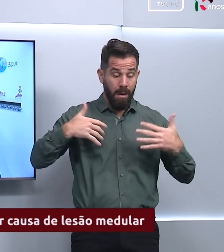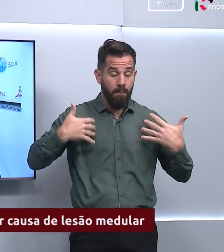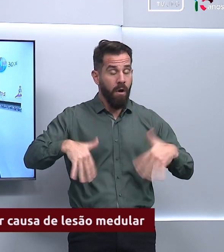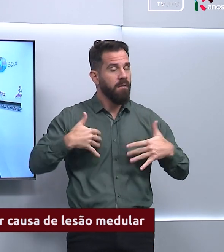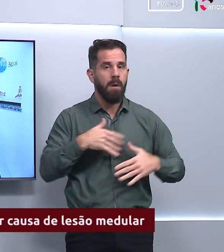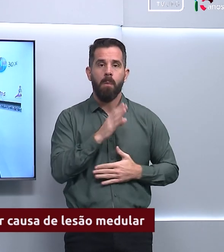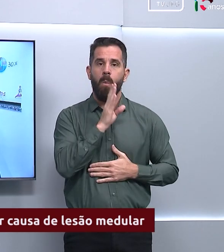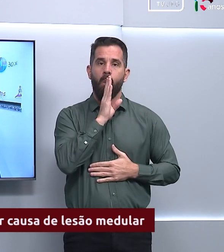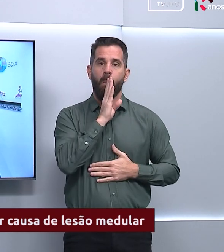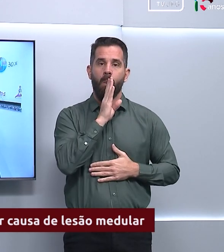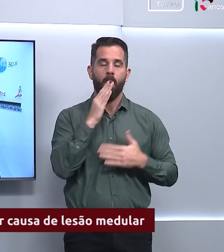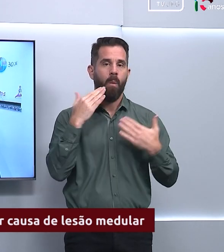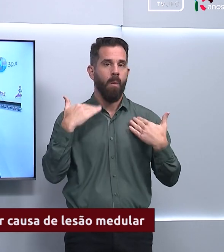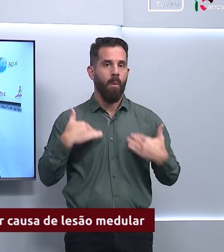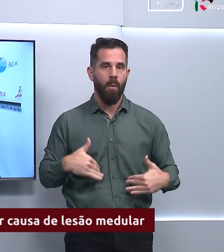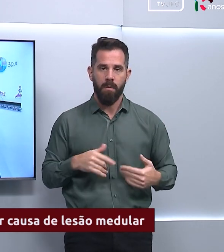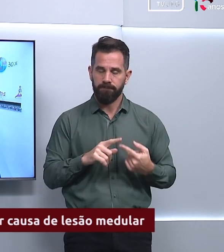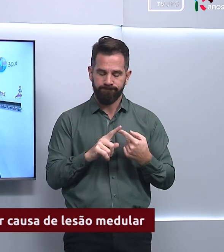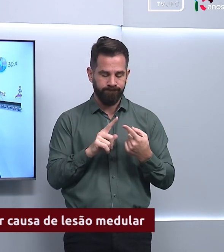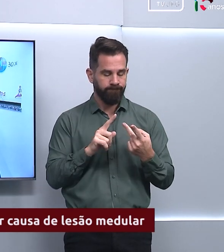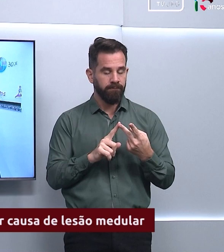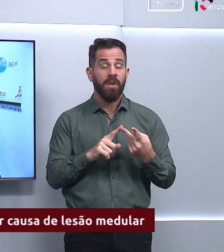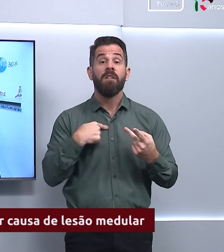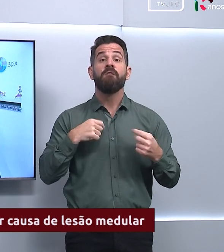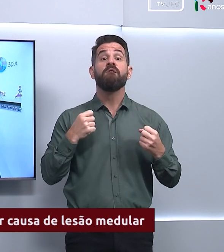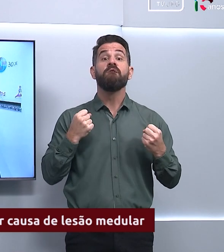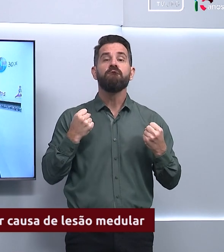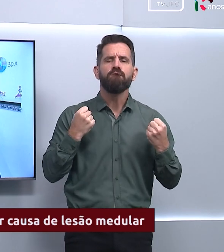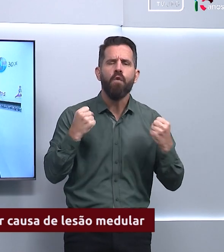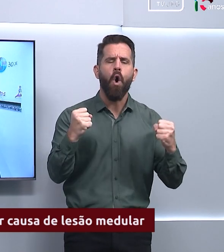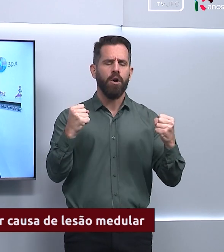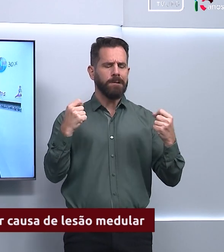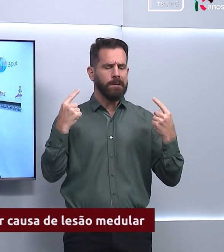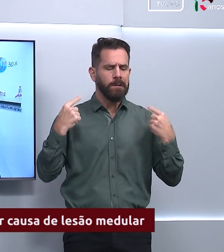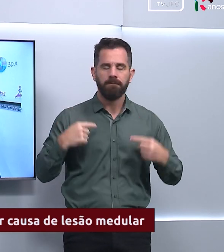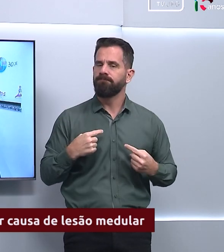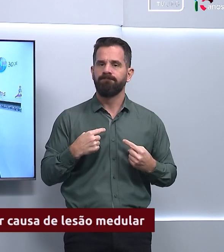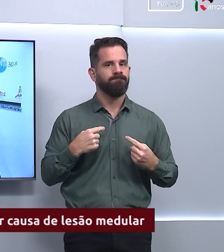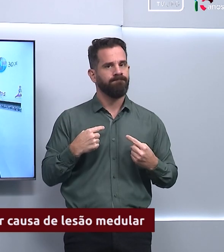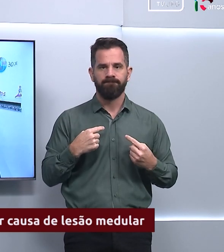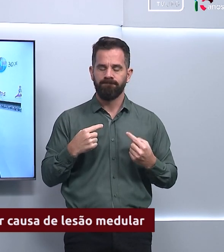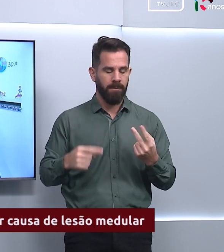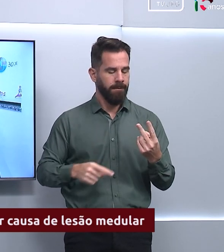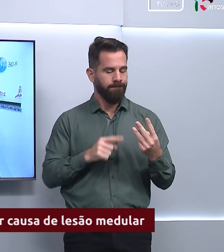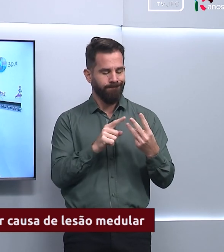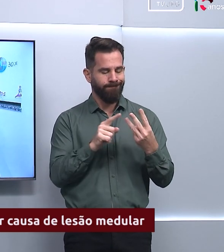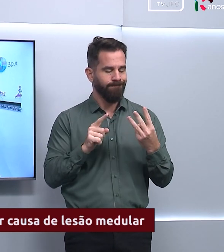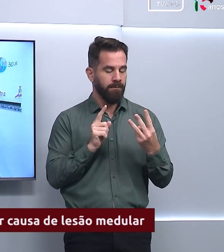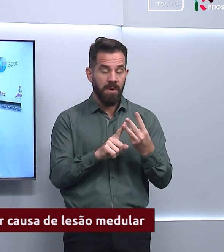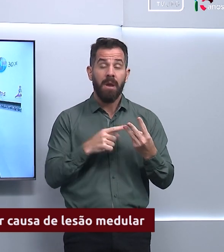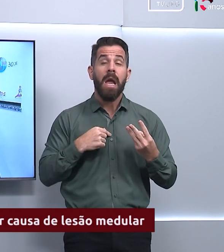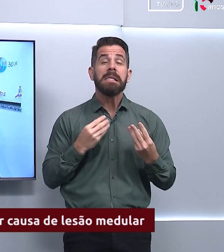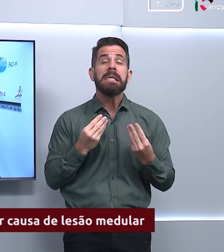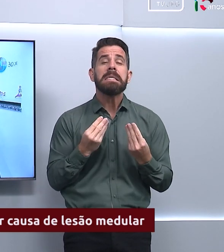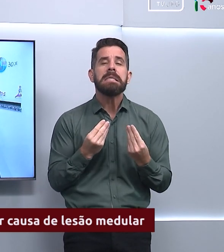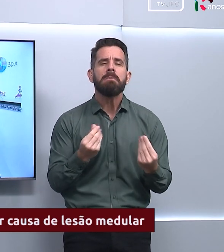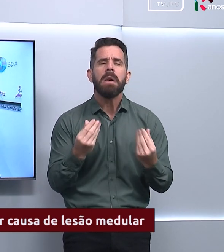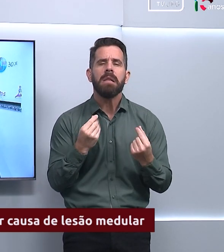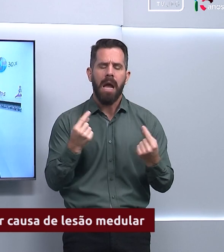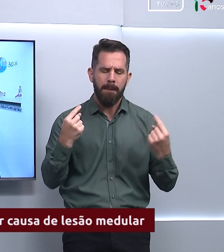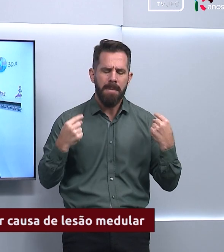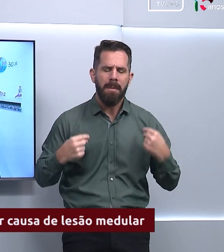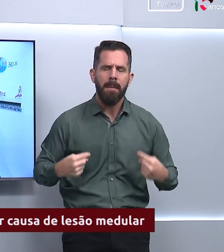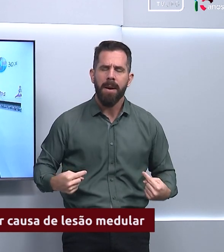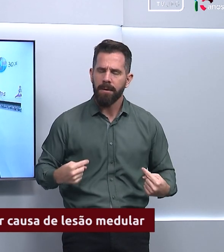perda de força muscular alteração de sensibilidade alterações de alguns órgãos vitais